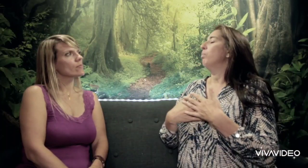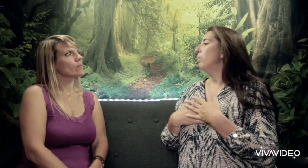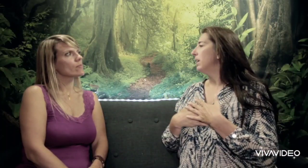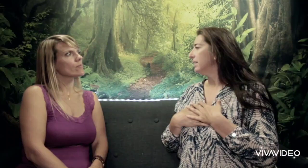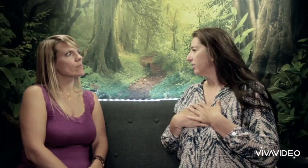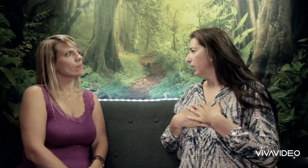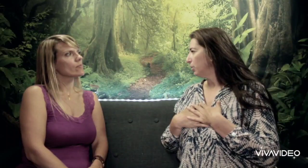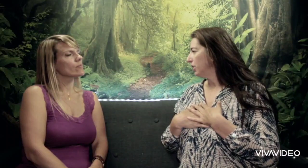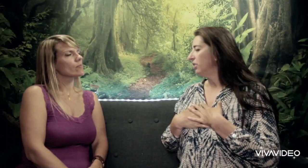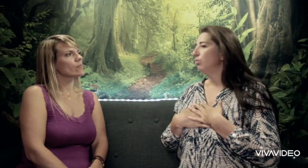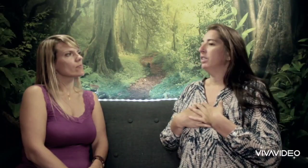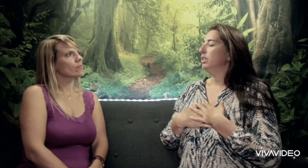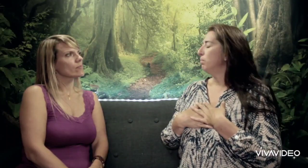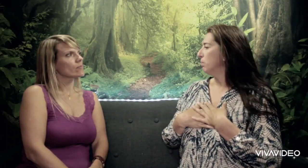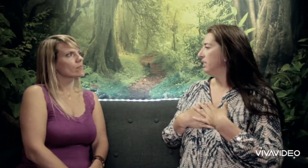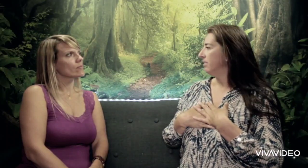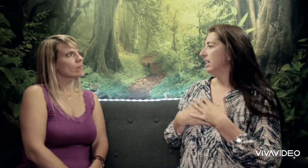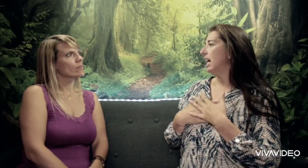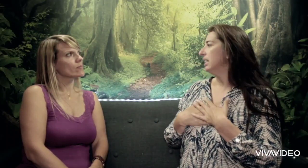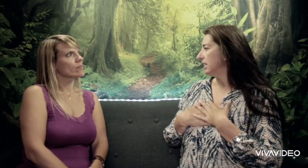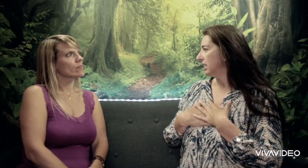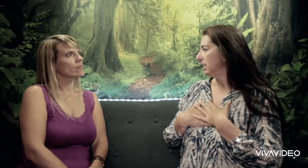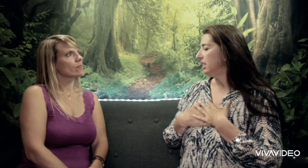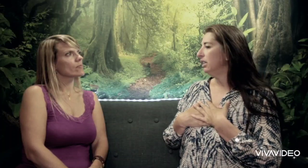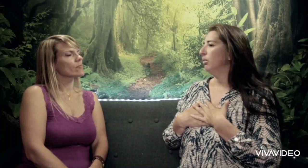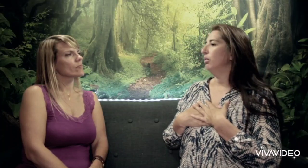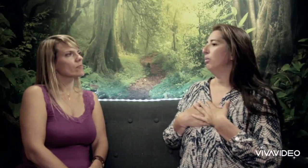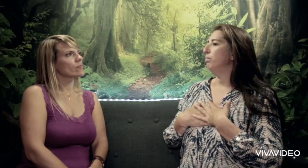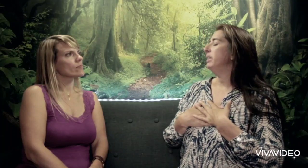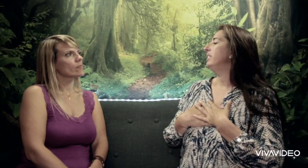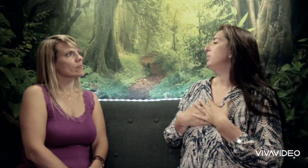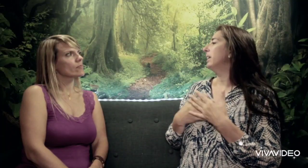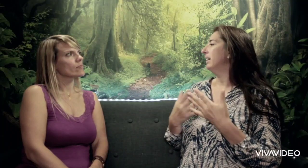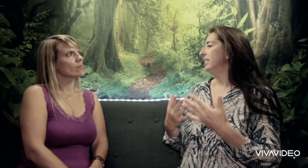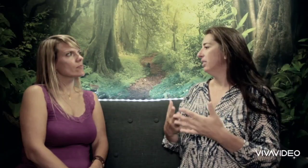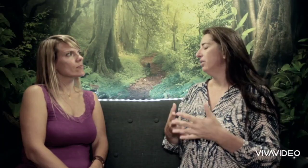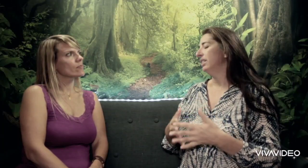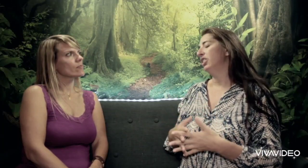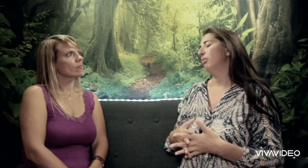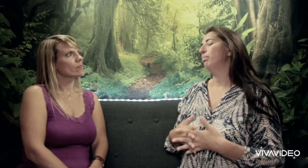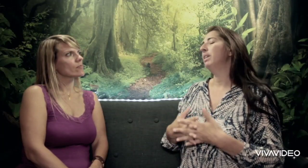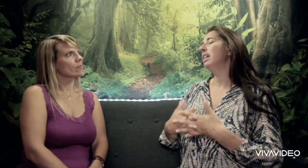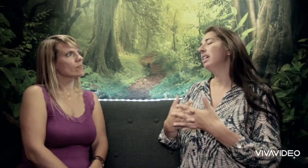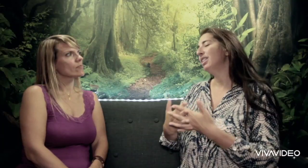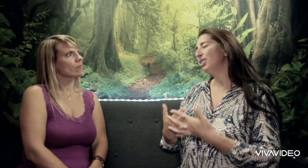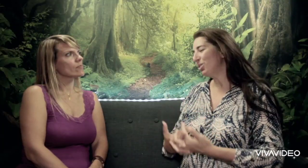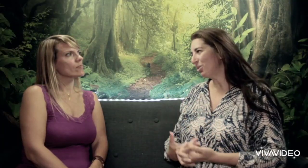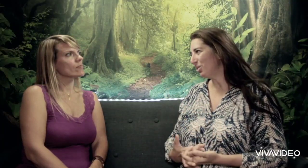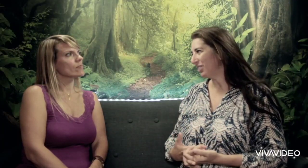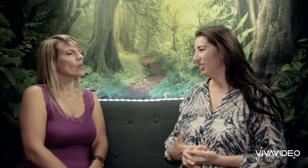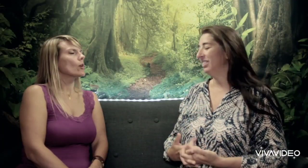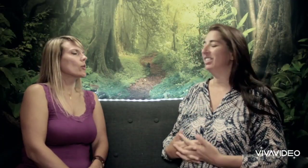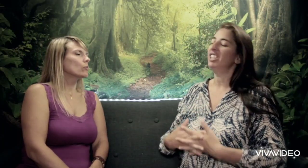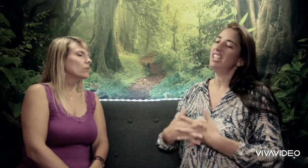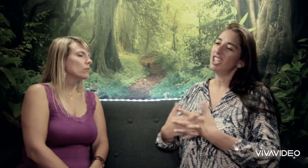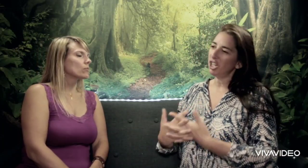Moi, c'est vrai que je dis, vous êtes super motivés, allez-y. Mais disons qu'à la naissance, il y déjà plein de choses. On a déjà de la charge